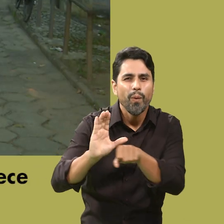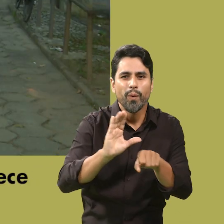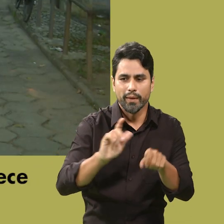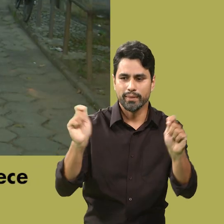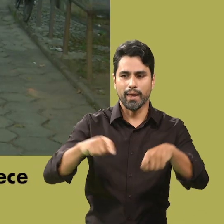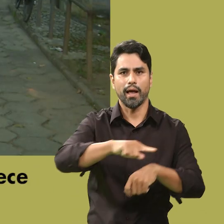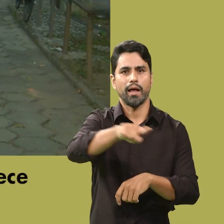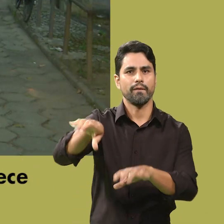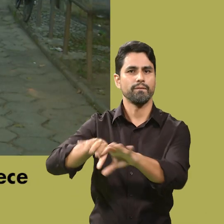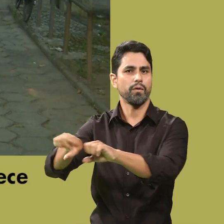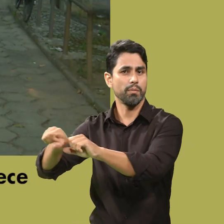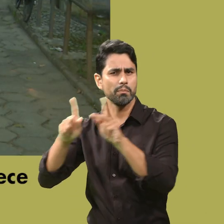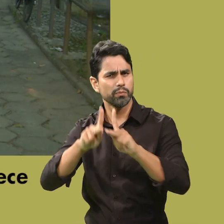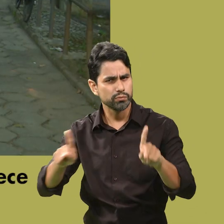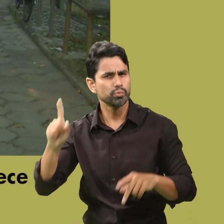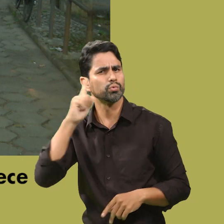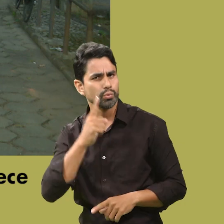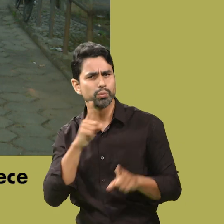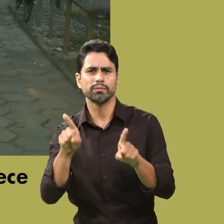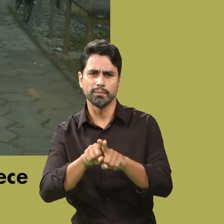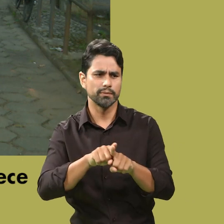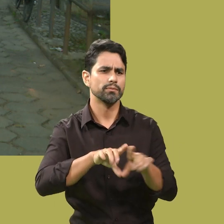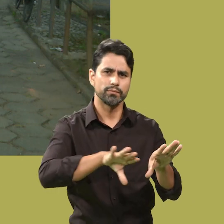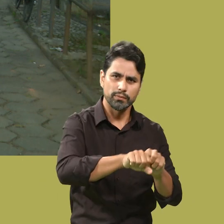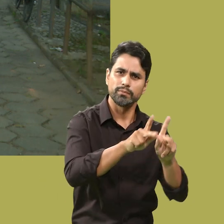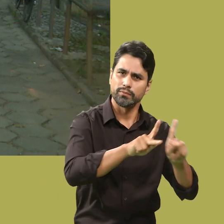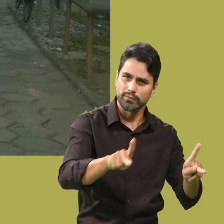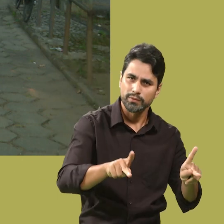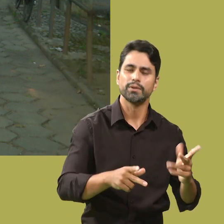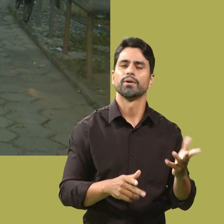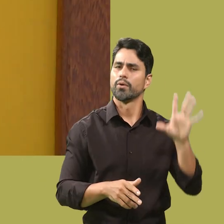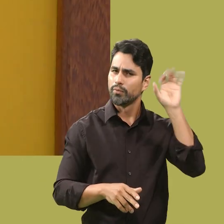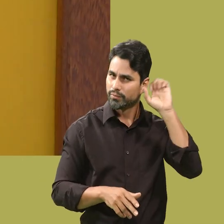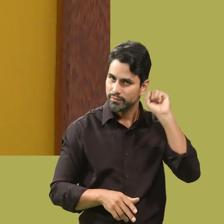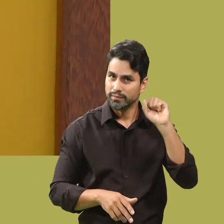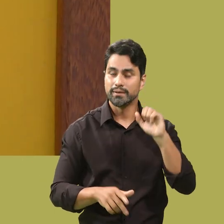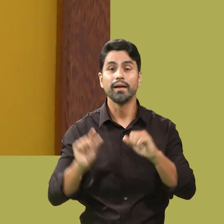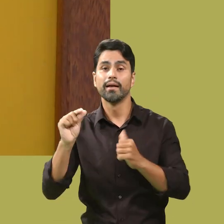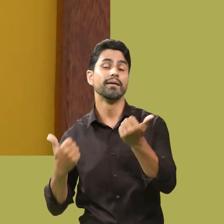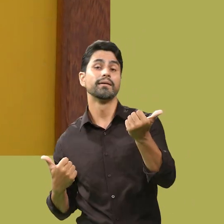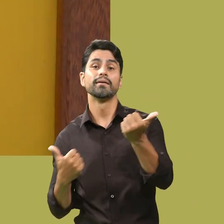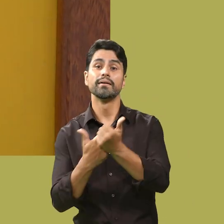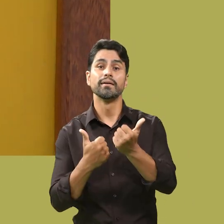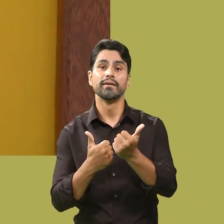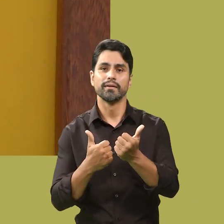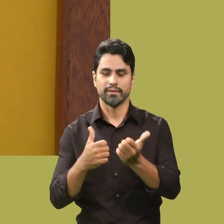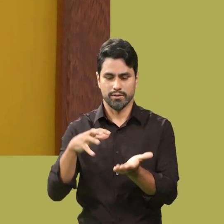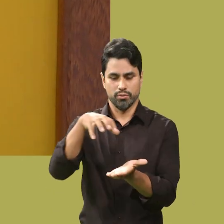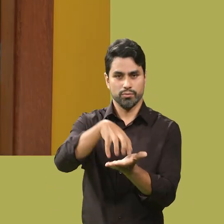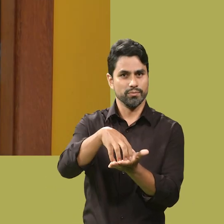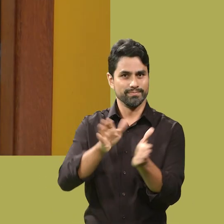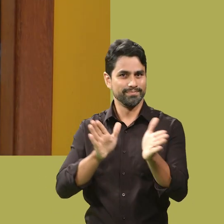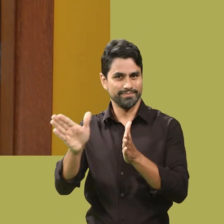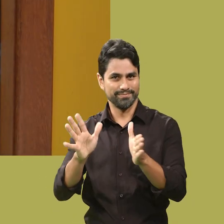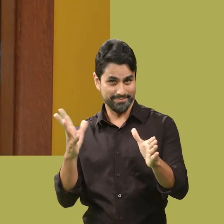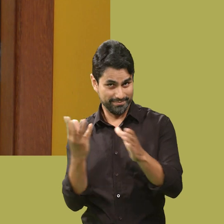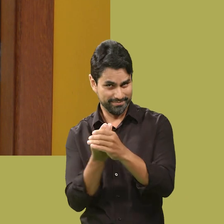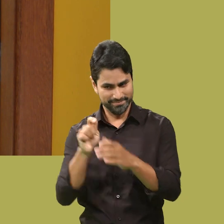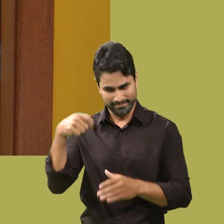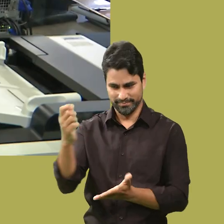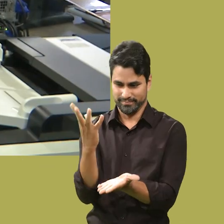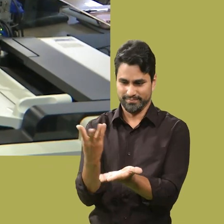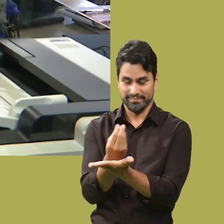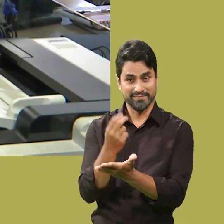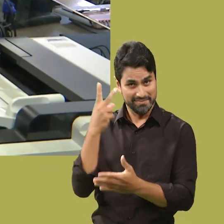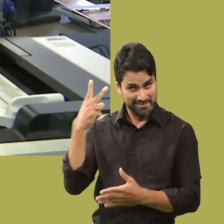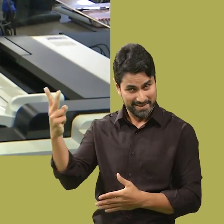oferece aulas para formar professoras e professores surdos e ouvintes com apoio dos intérpretes do NAI, Núcleo